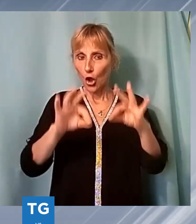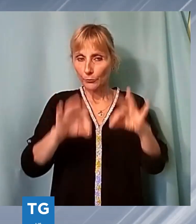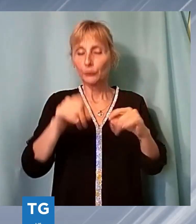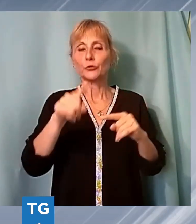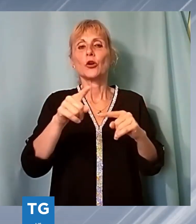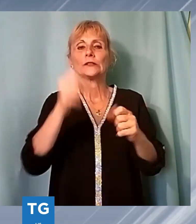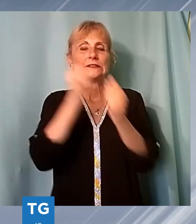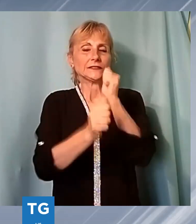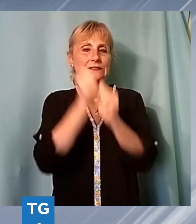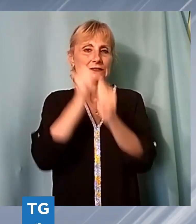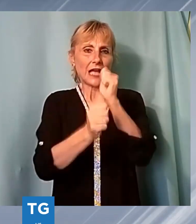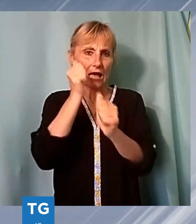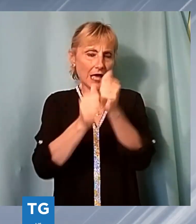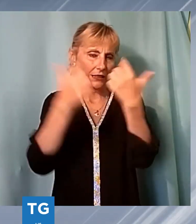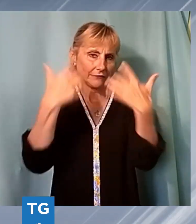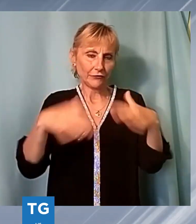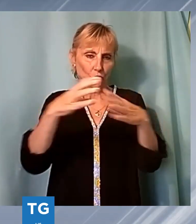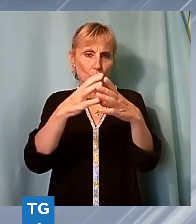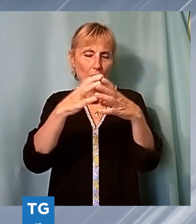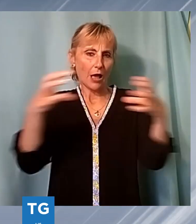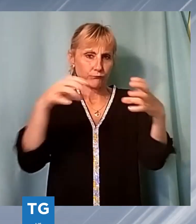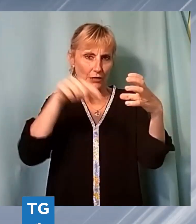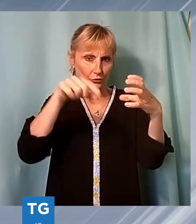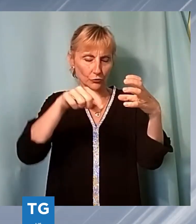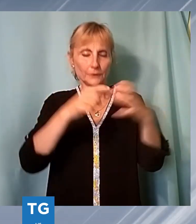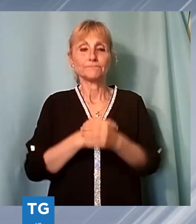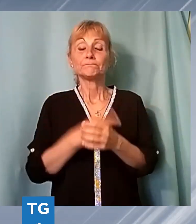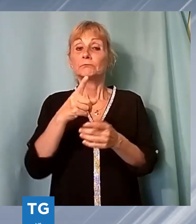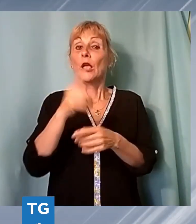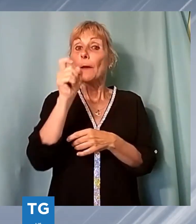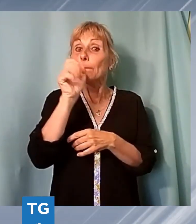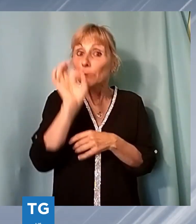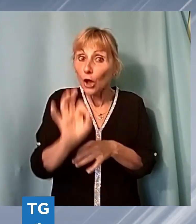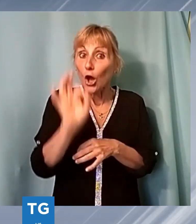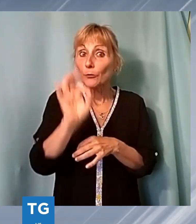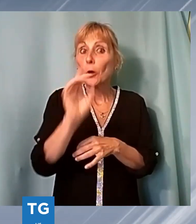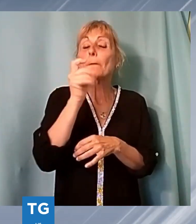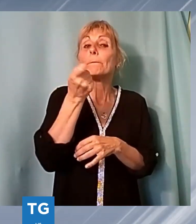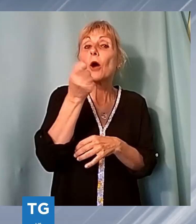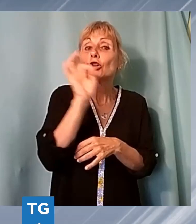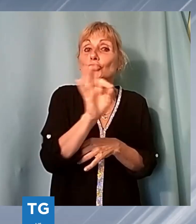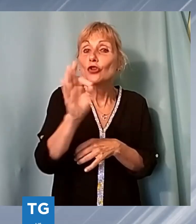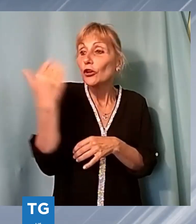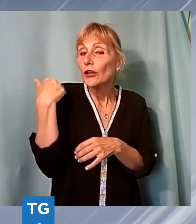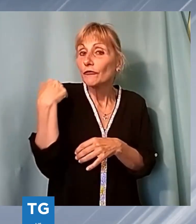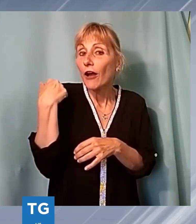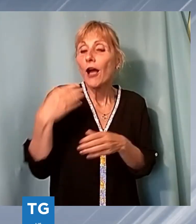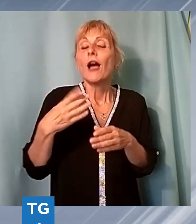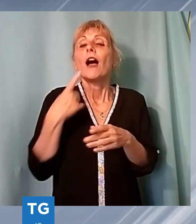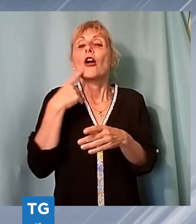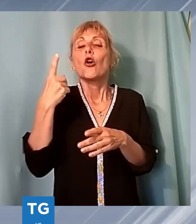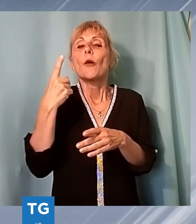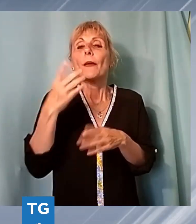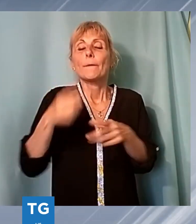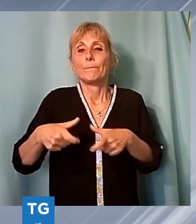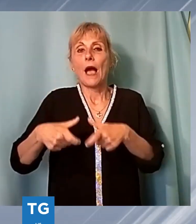Paolo Savi in Darsena, lo stesso dove pochi giorni fa si abbatte un pino che provocò danni alla copertura. L'edificio in passato era della